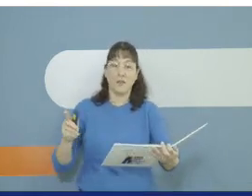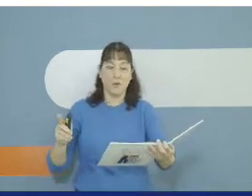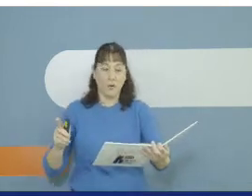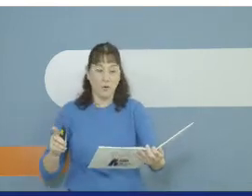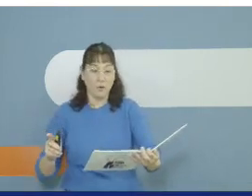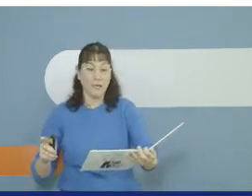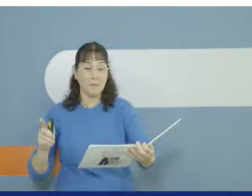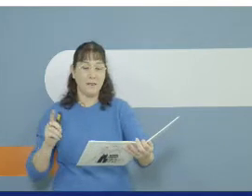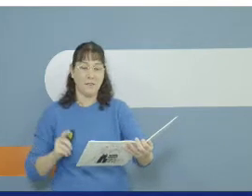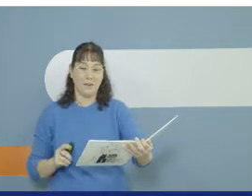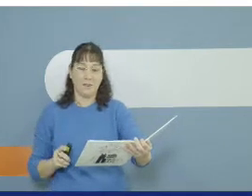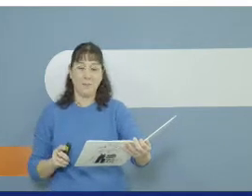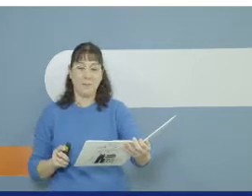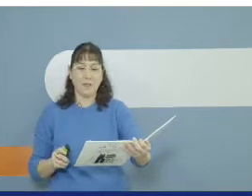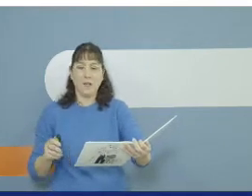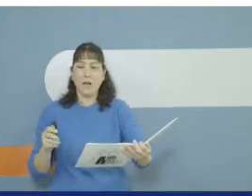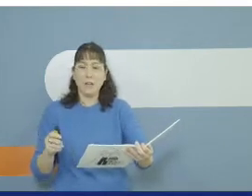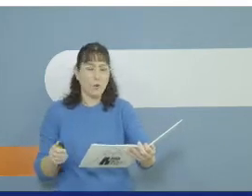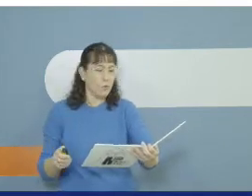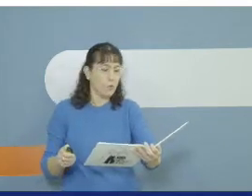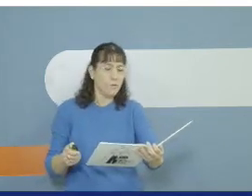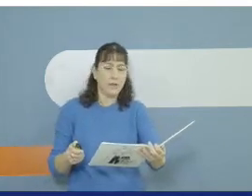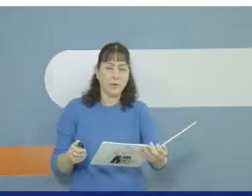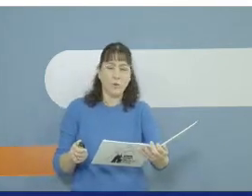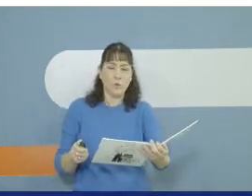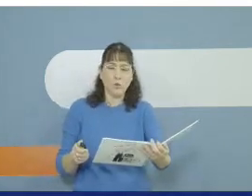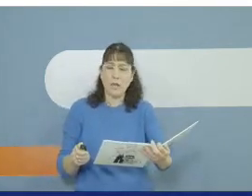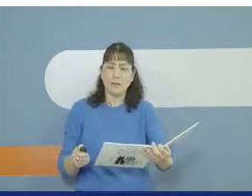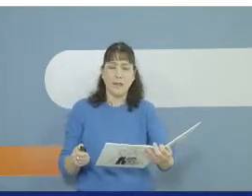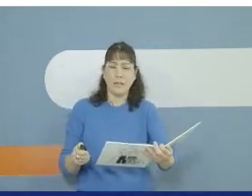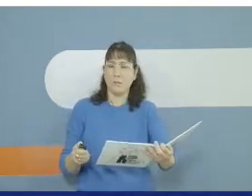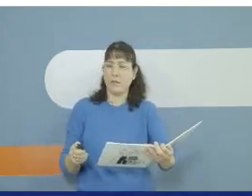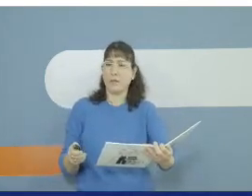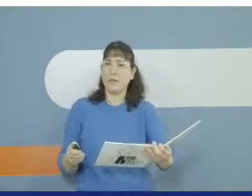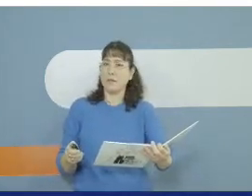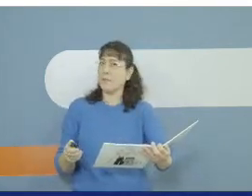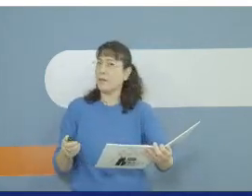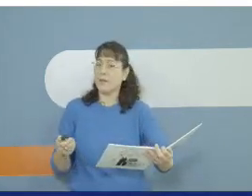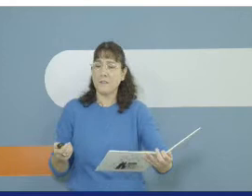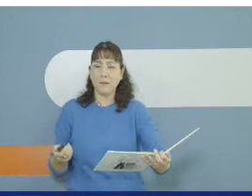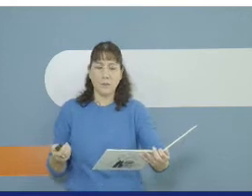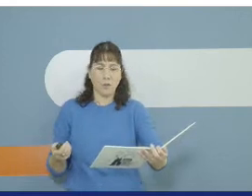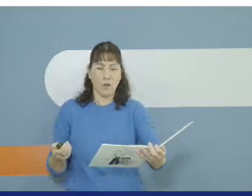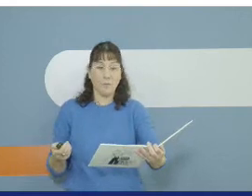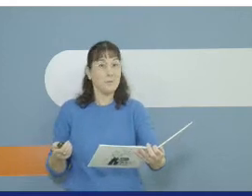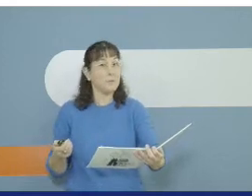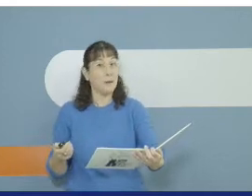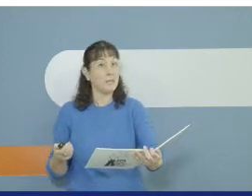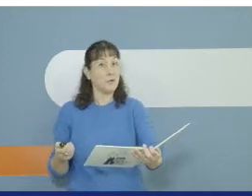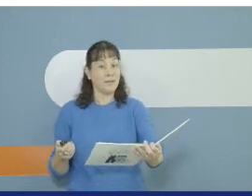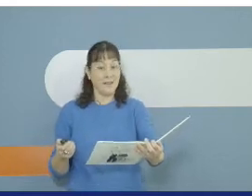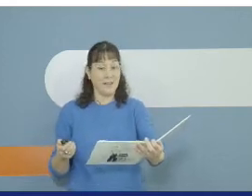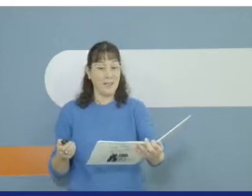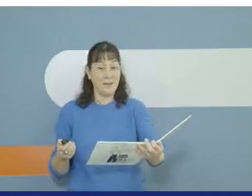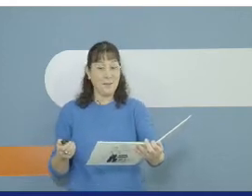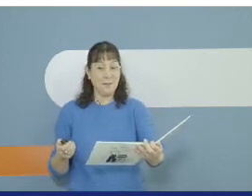סבתא הולכים לבקר הלכו והלכו שעתיים בערך לפתע פתאום מה